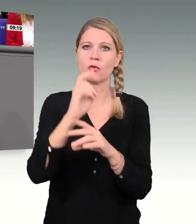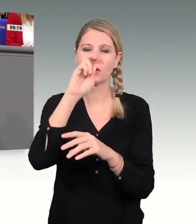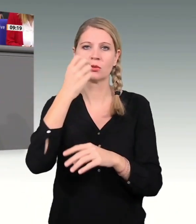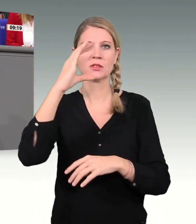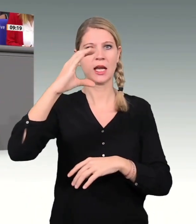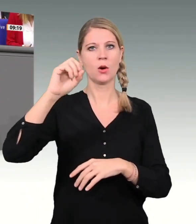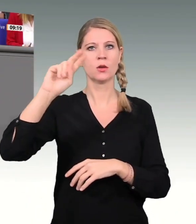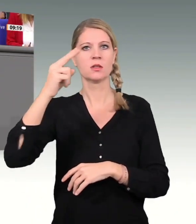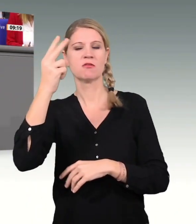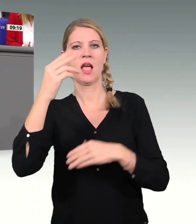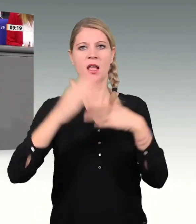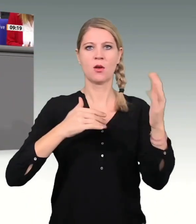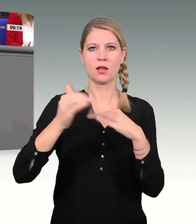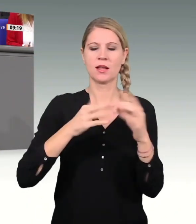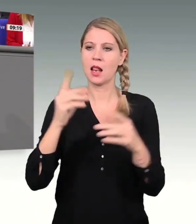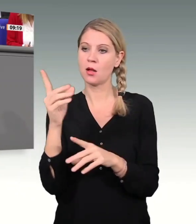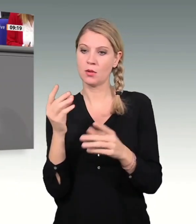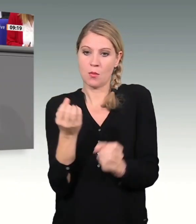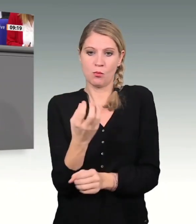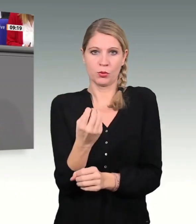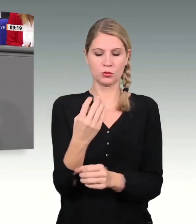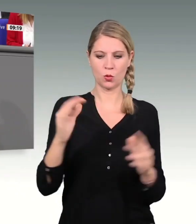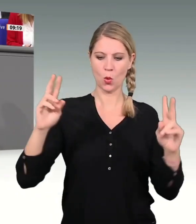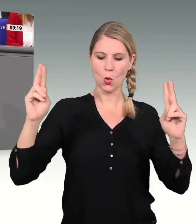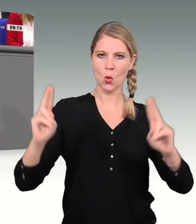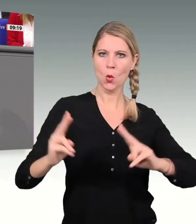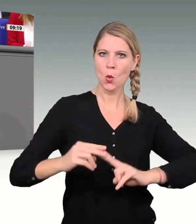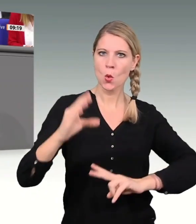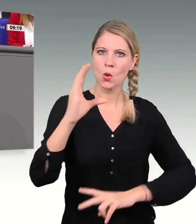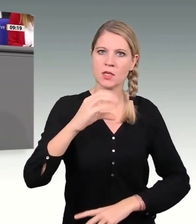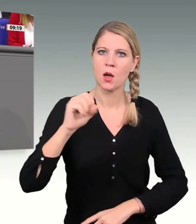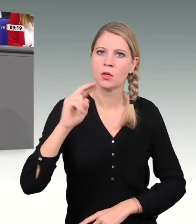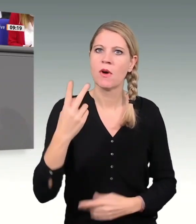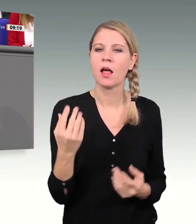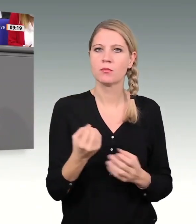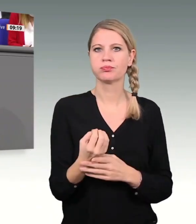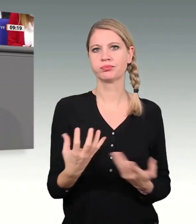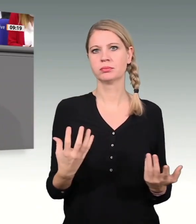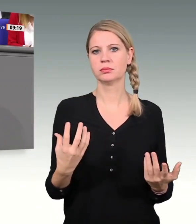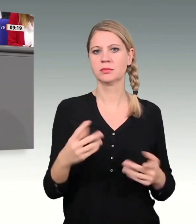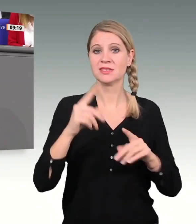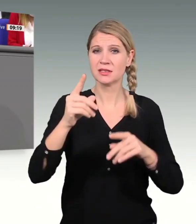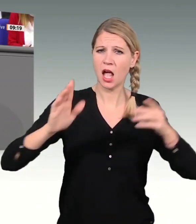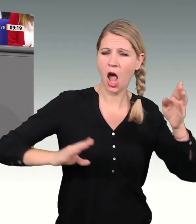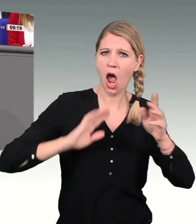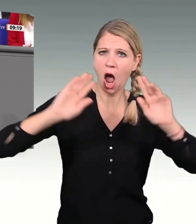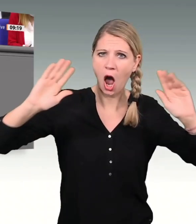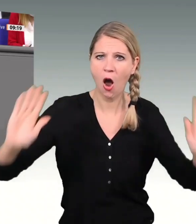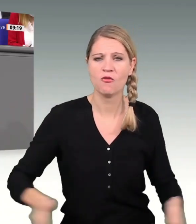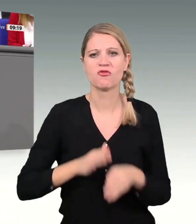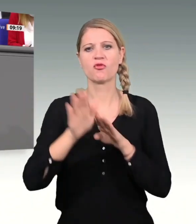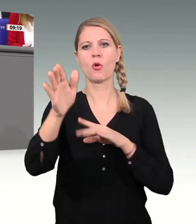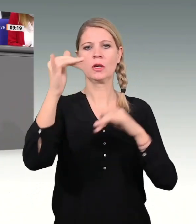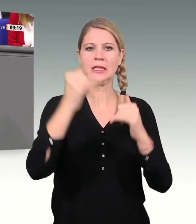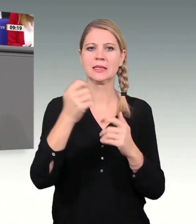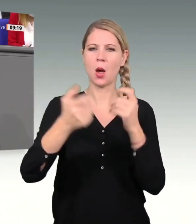weg von CO2 zu führen. Und uns muss klar sein, wenn dieser Aufschwung, den wir gerade gestalten, wenn diese Brücken in die Zukunft